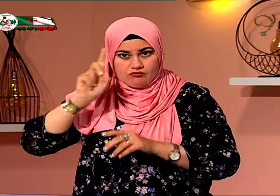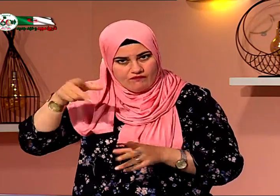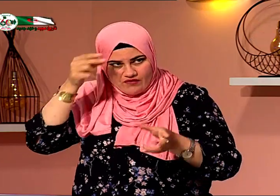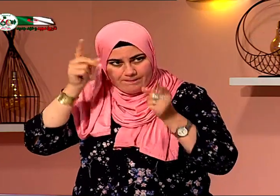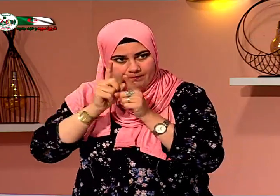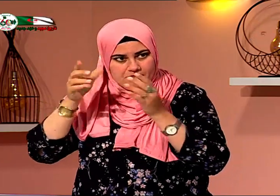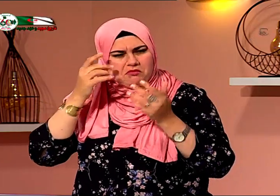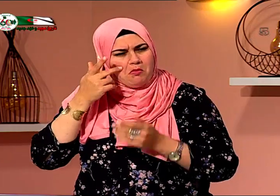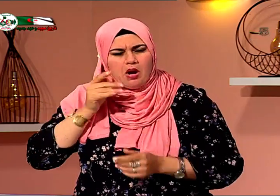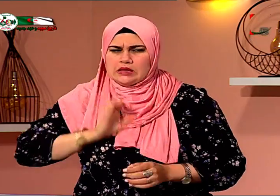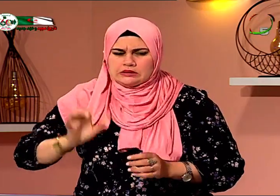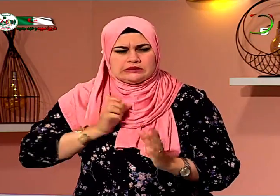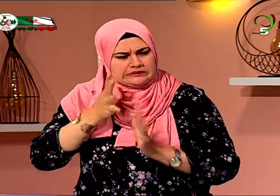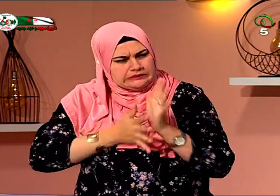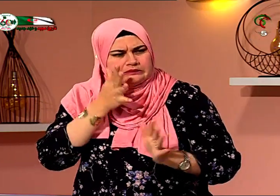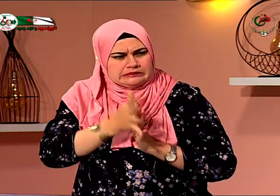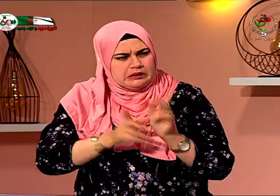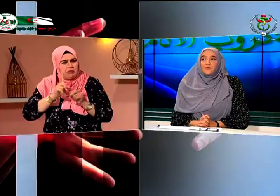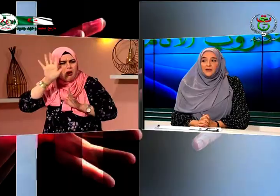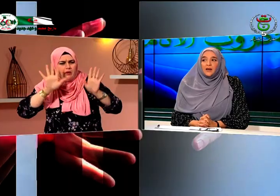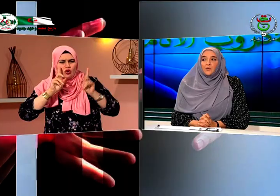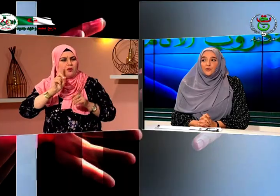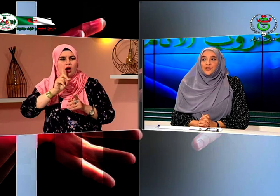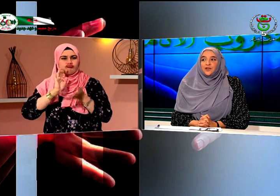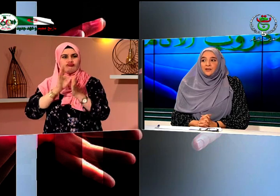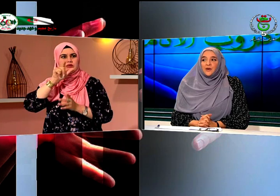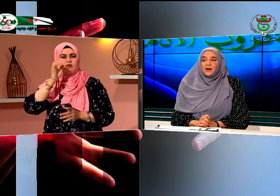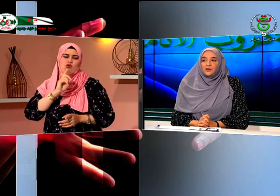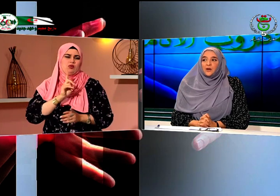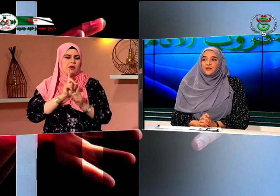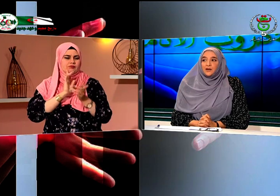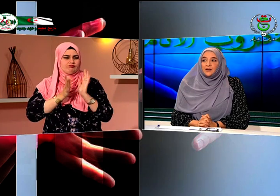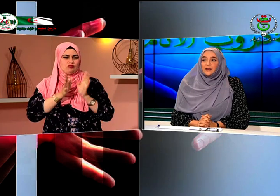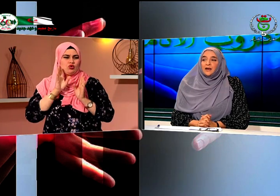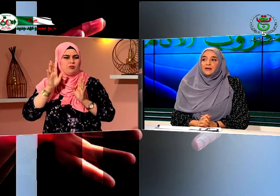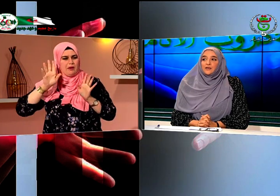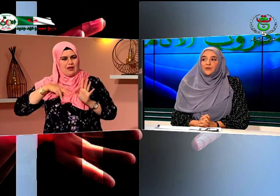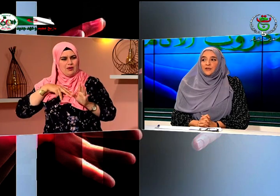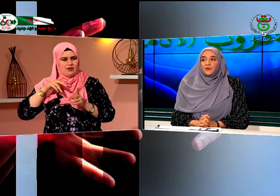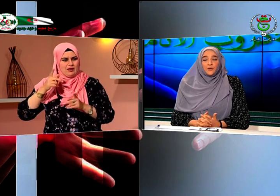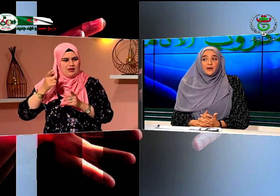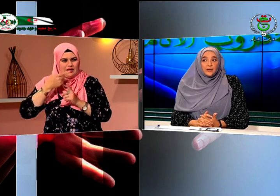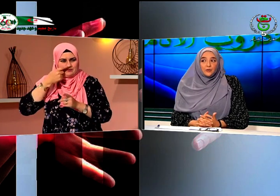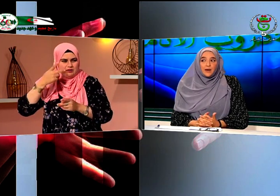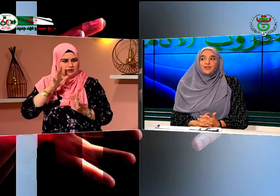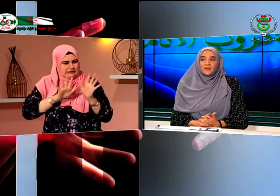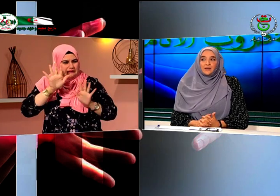رغم أنهم لا يعلمون رغة الإشارة فقد حاولوا إيجاد إيماءات وإشارات التي تساعدني فهناك لغات إشارية